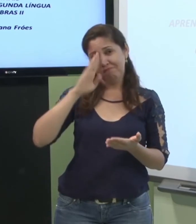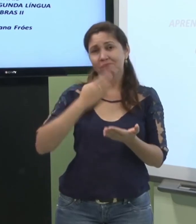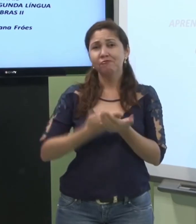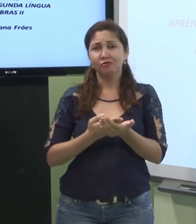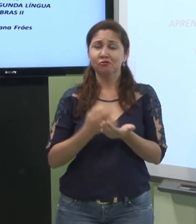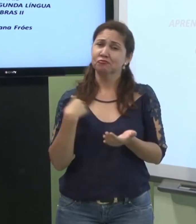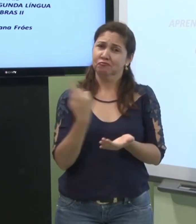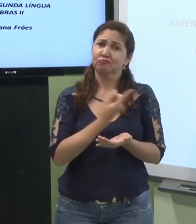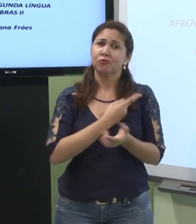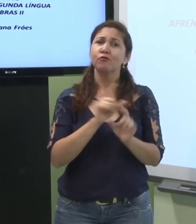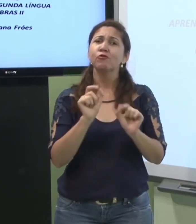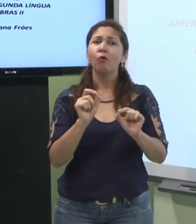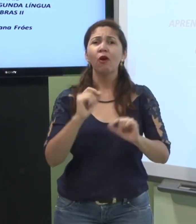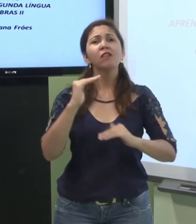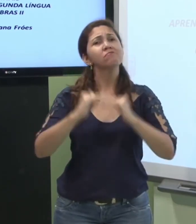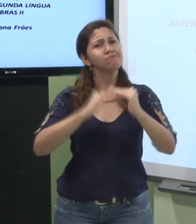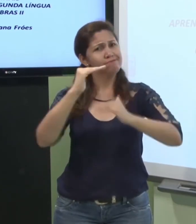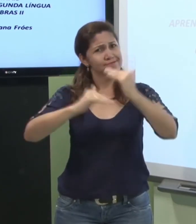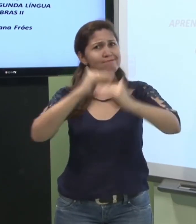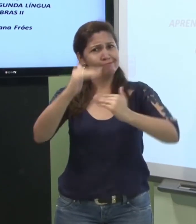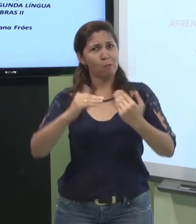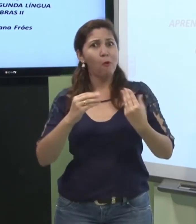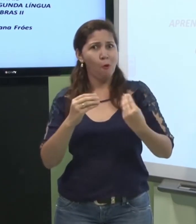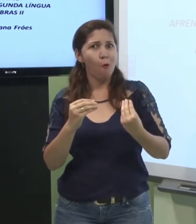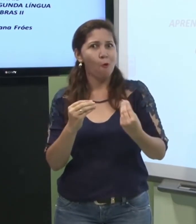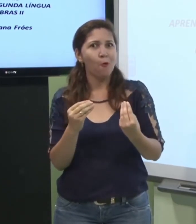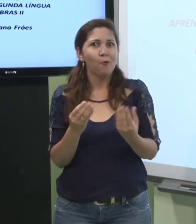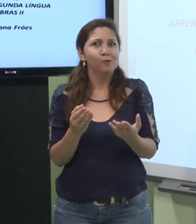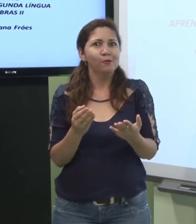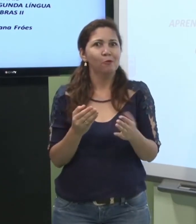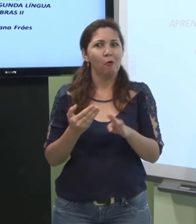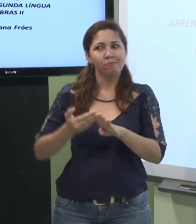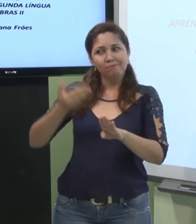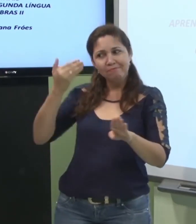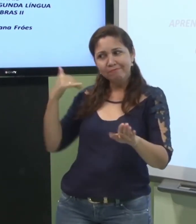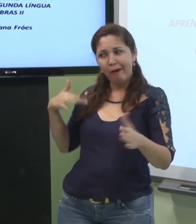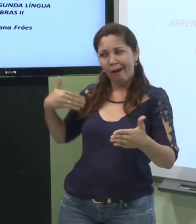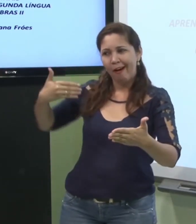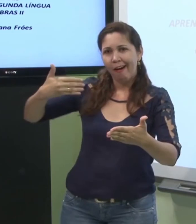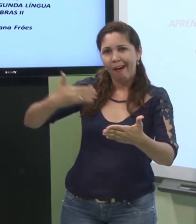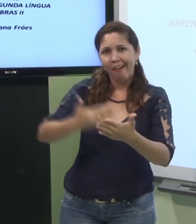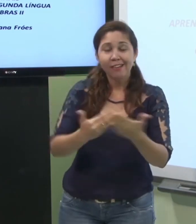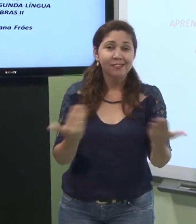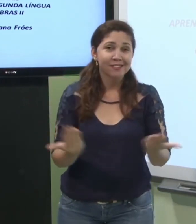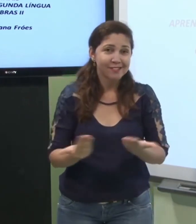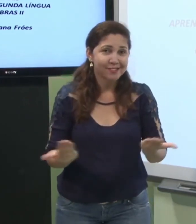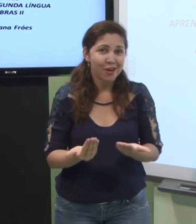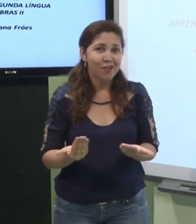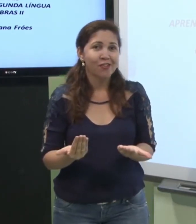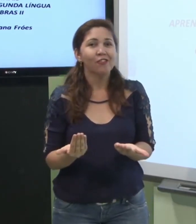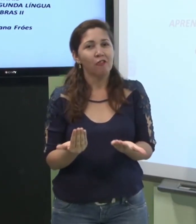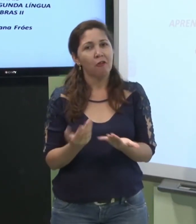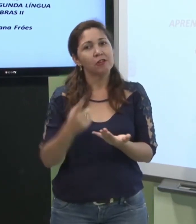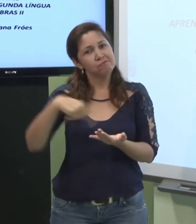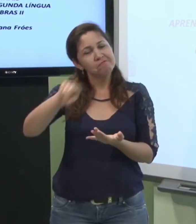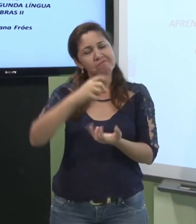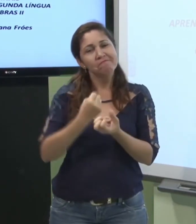nós iremos desenvolver muito, porque nós já temos esse processo aí da primeira videoaula até